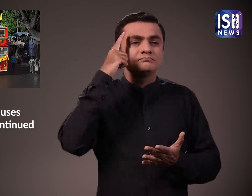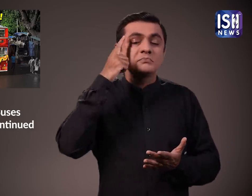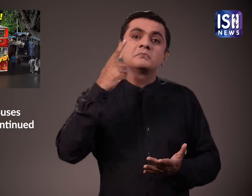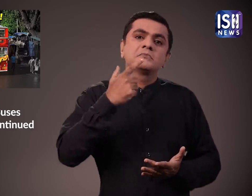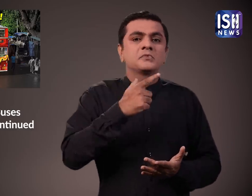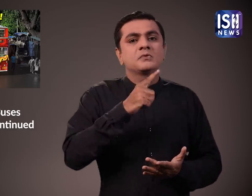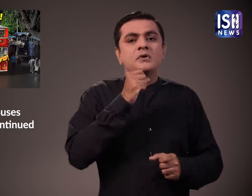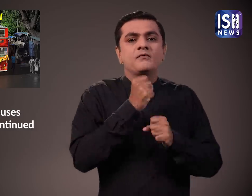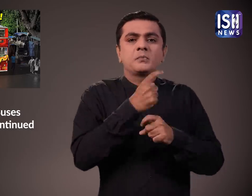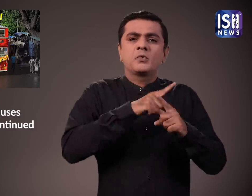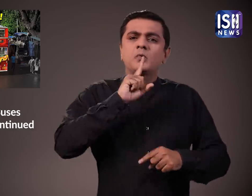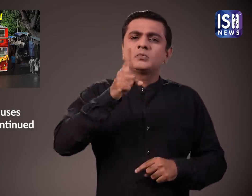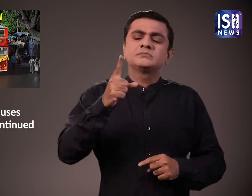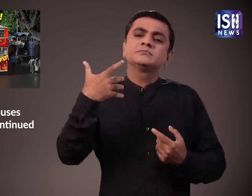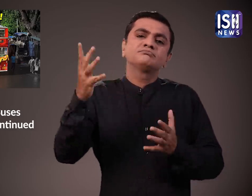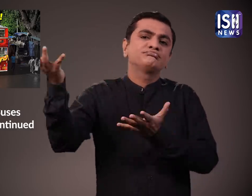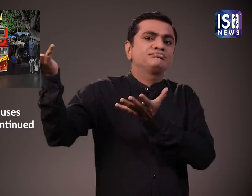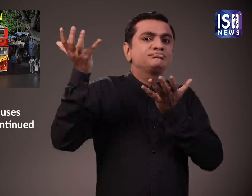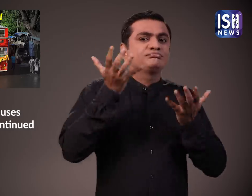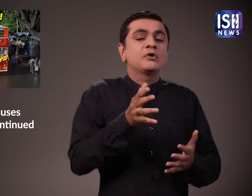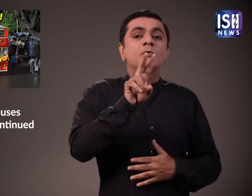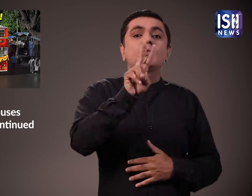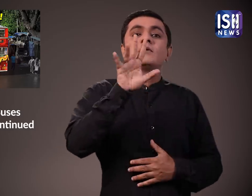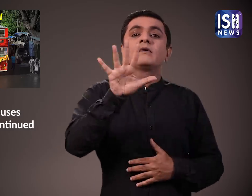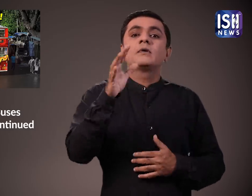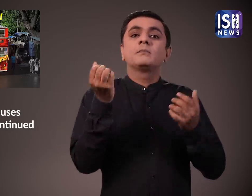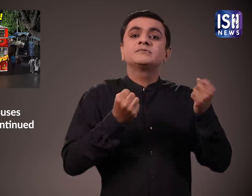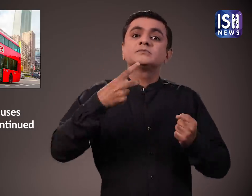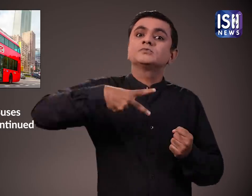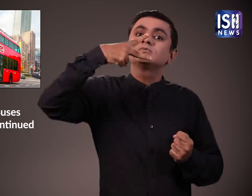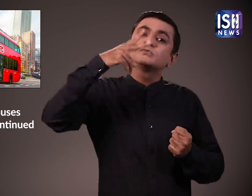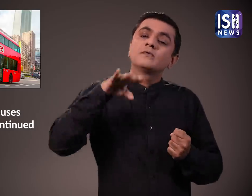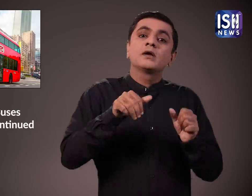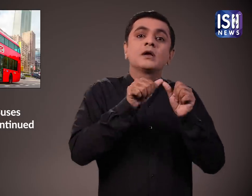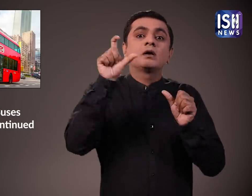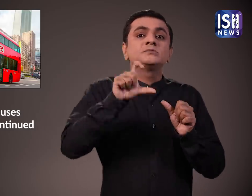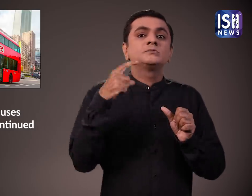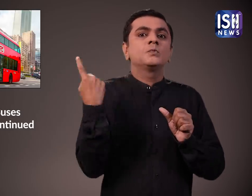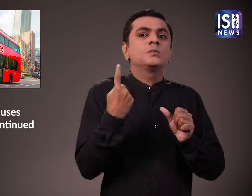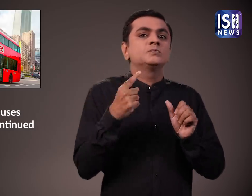ये परिवर्तन फरवरी में शुरू हुआ था शहर में 25 इलेक्ट्रिक बसे पहले ही शुरू हो चुकी थी